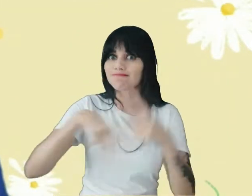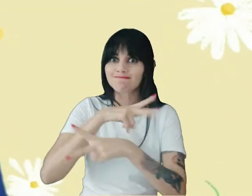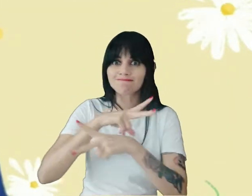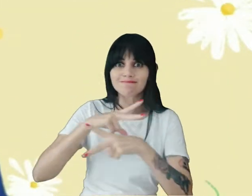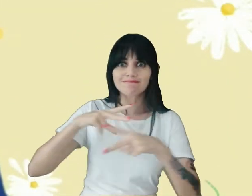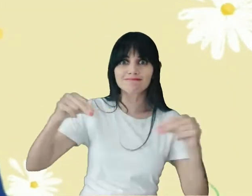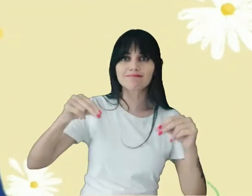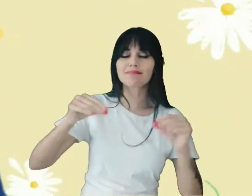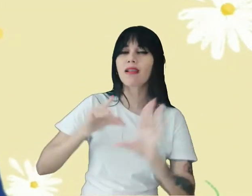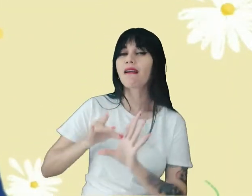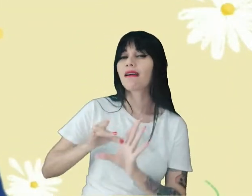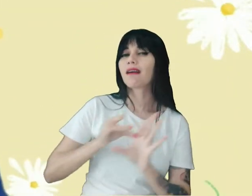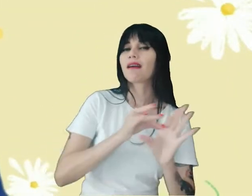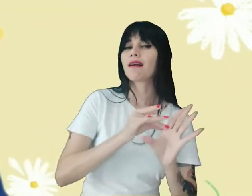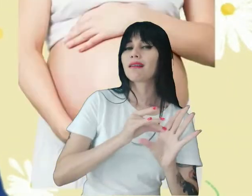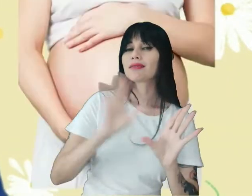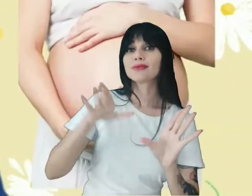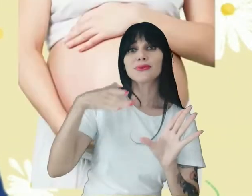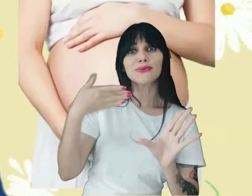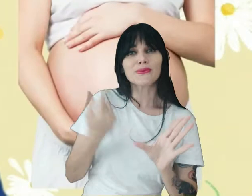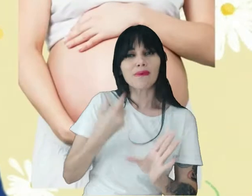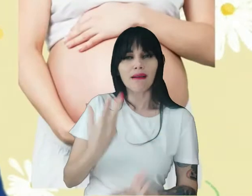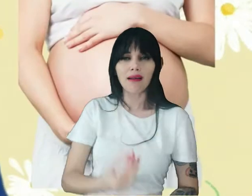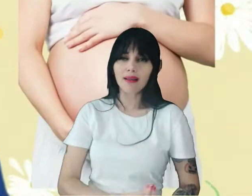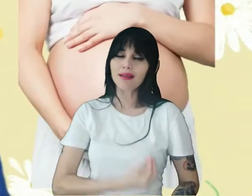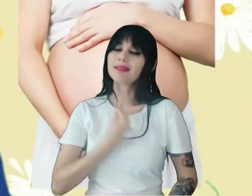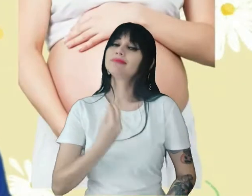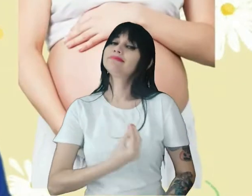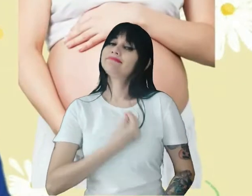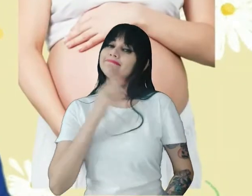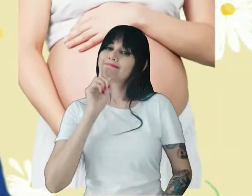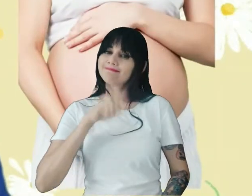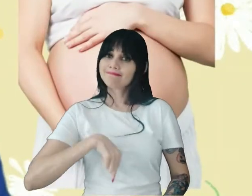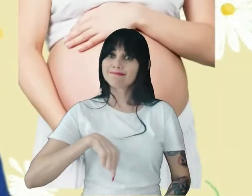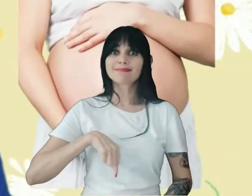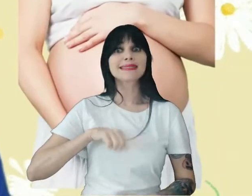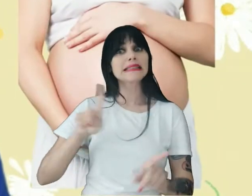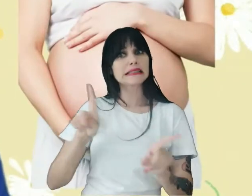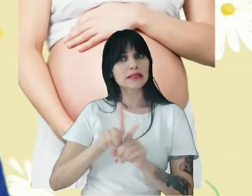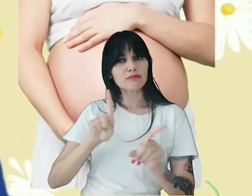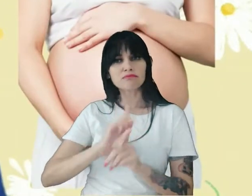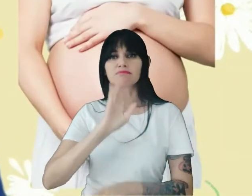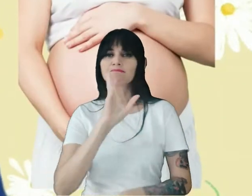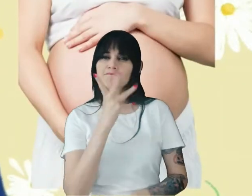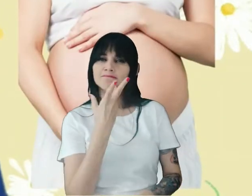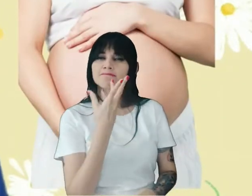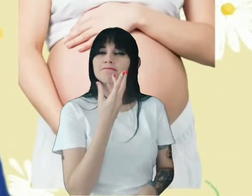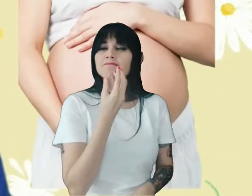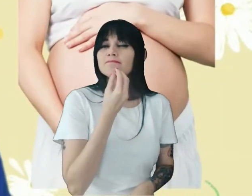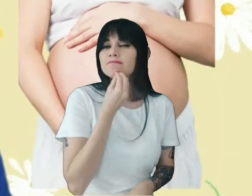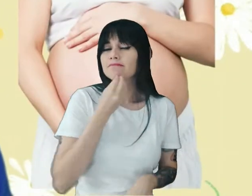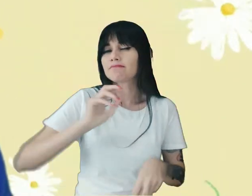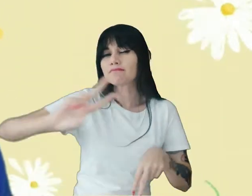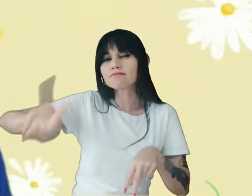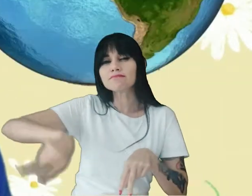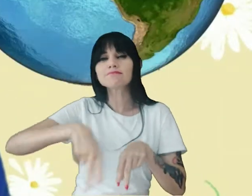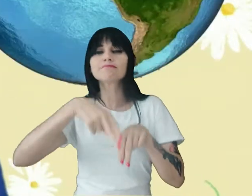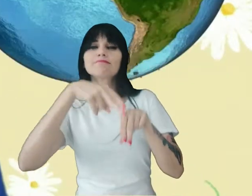A vida E com ela a oportunidade de reencarnarmos